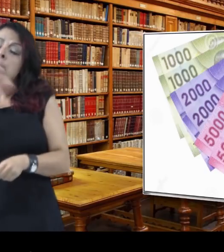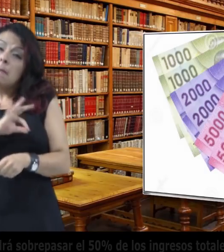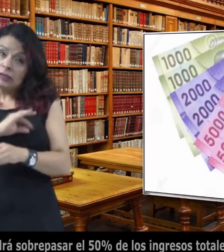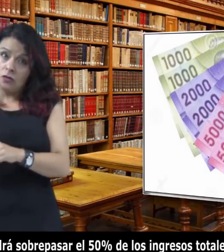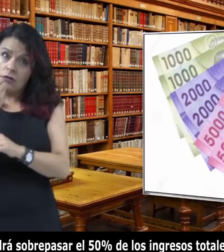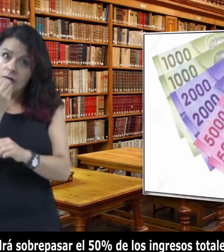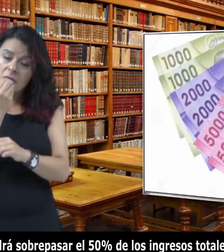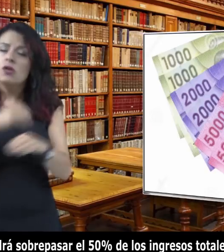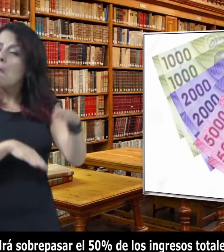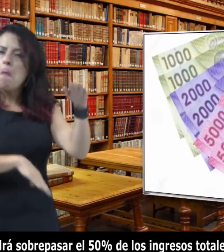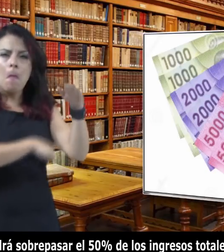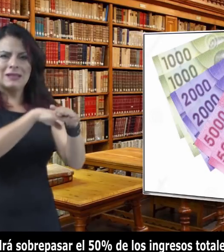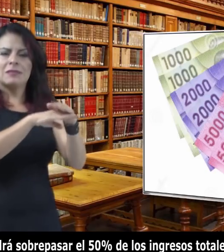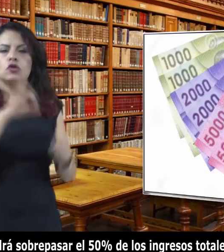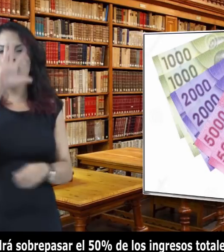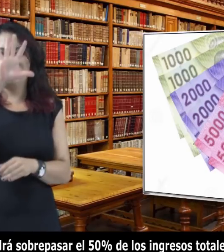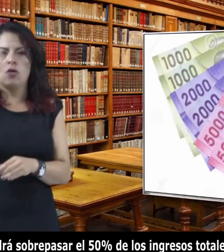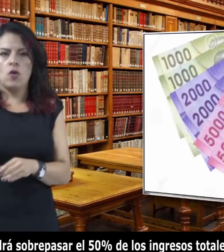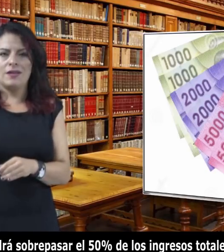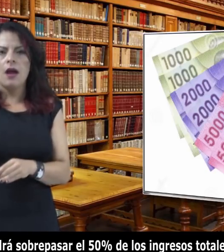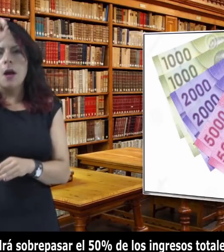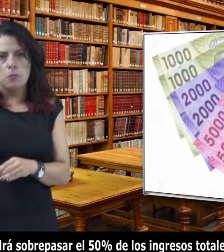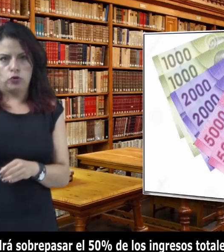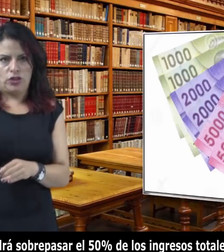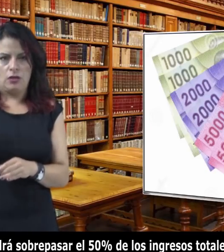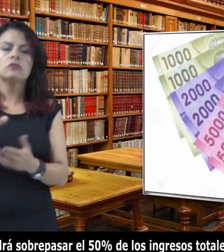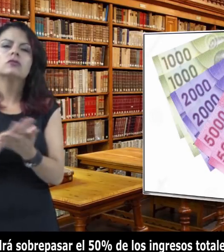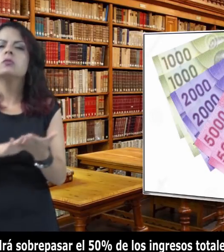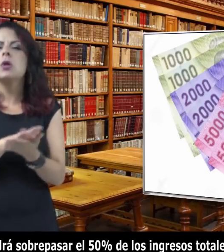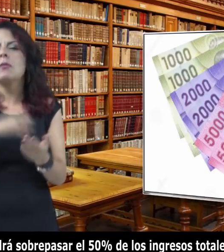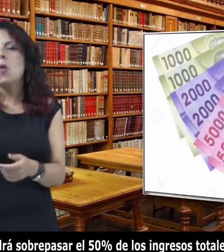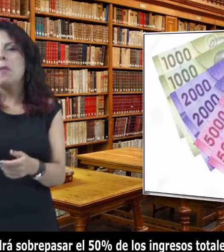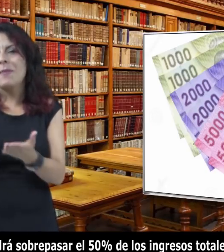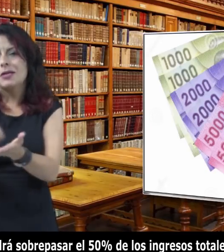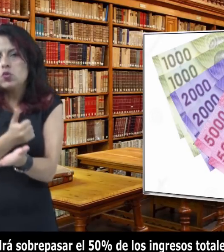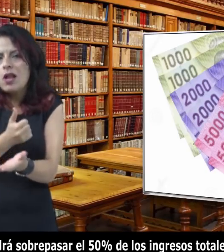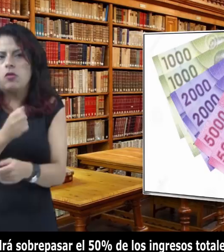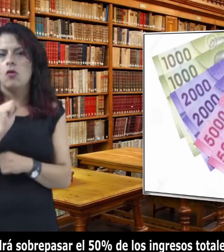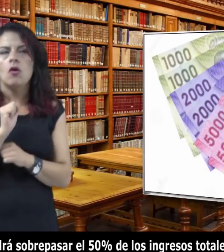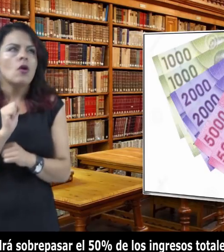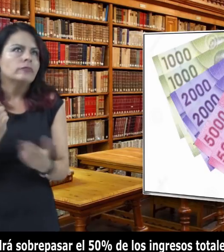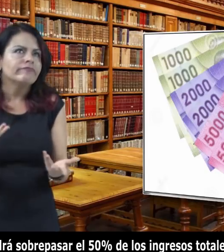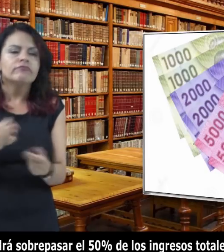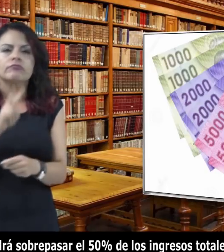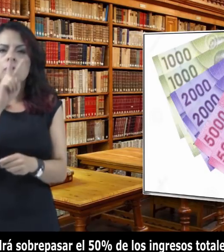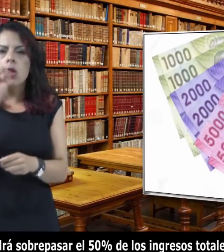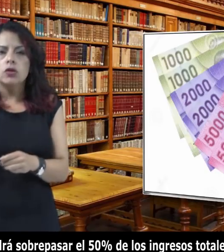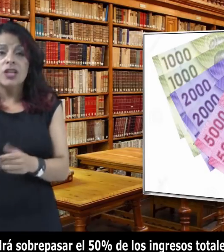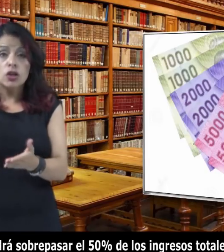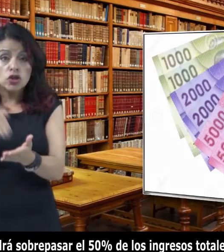El monto máximo no podrá sobrepasar el 50% de los ingresos totales de quien pagará la pensión. Por ejemplo, si el